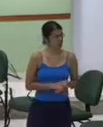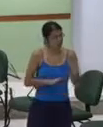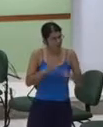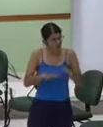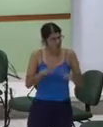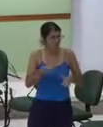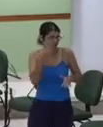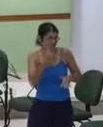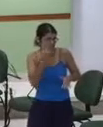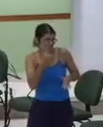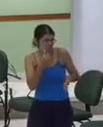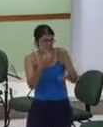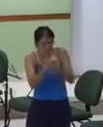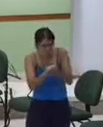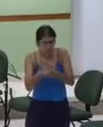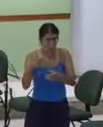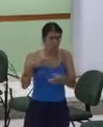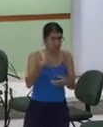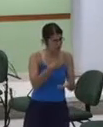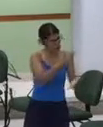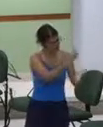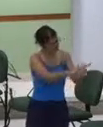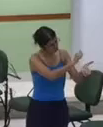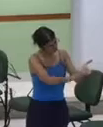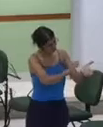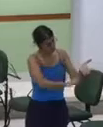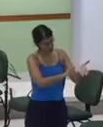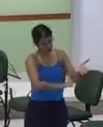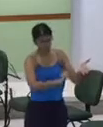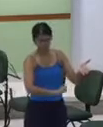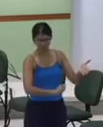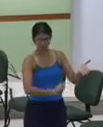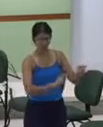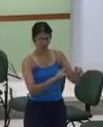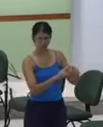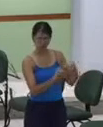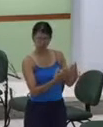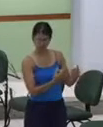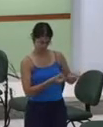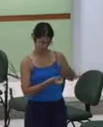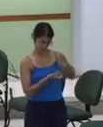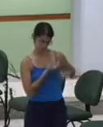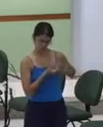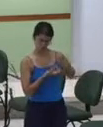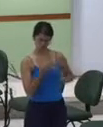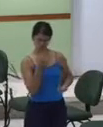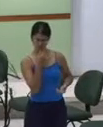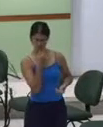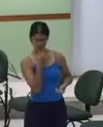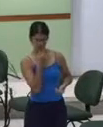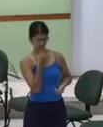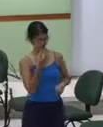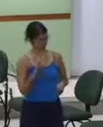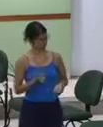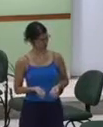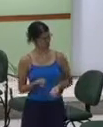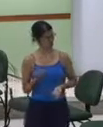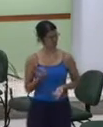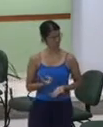triste. Eu falei, nossa, essa não é a referência Que eu tenho de esposa de pastor Amor, sempre com um sorriso no